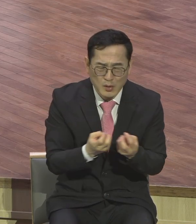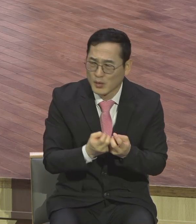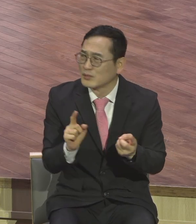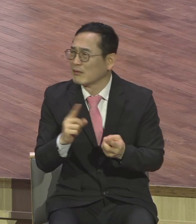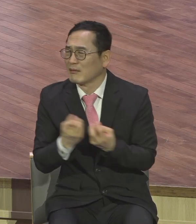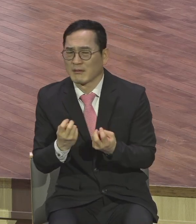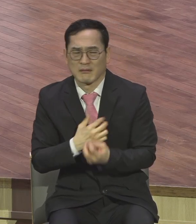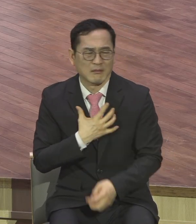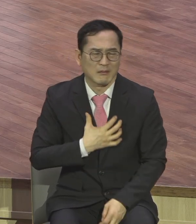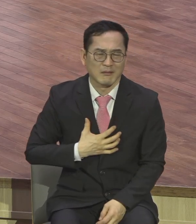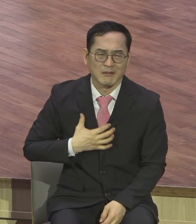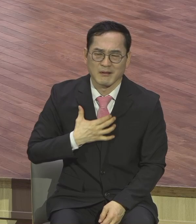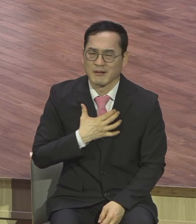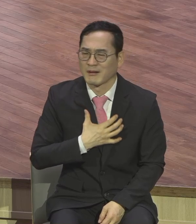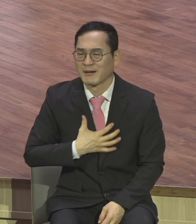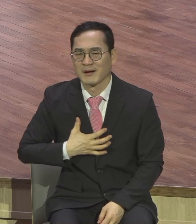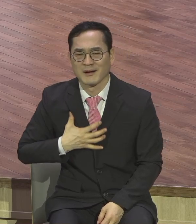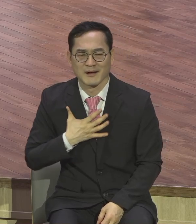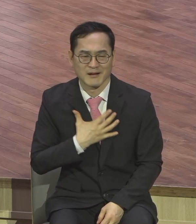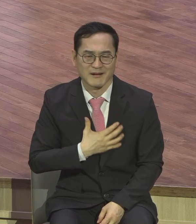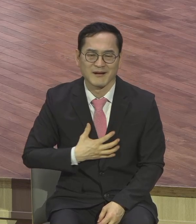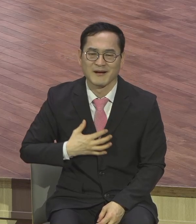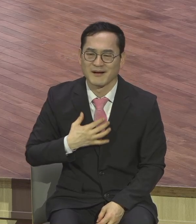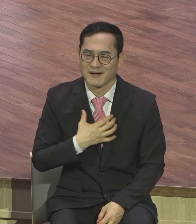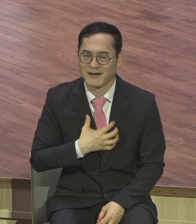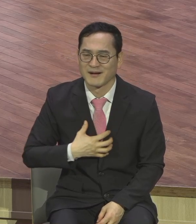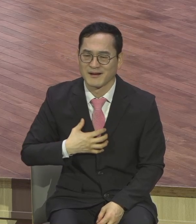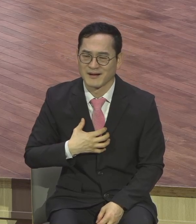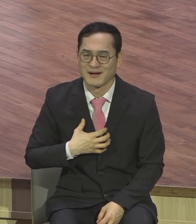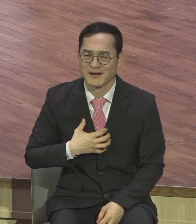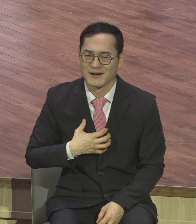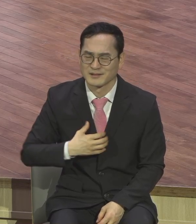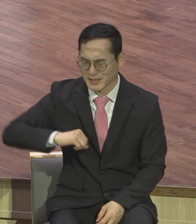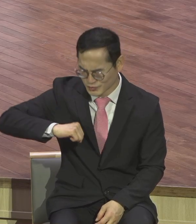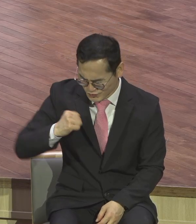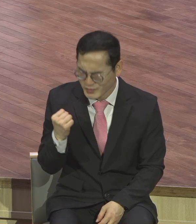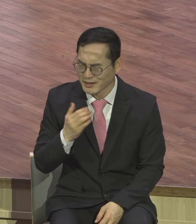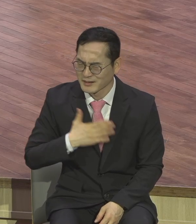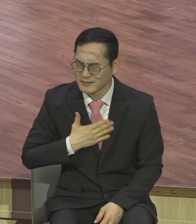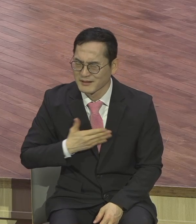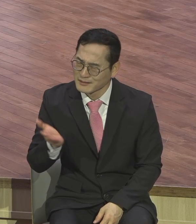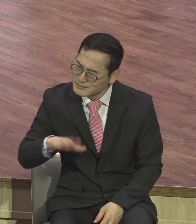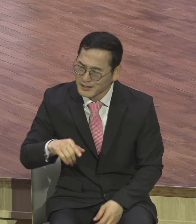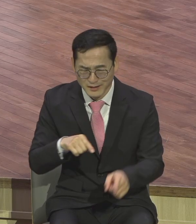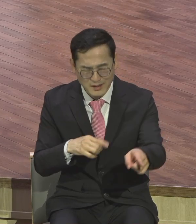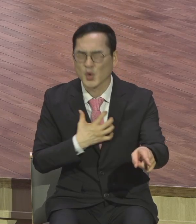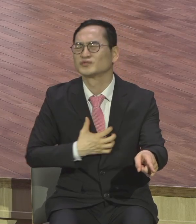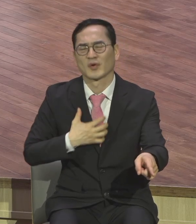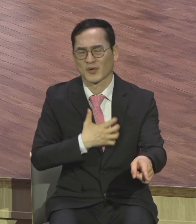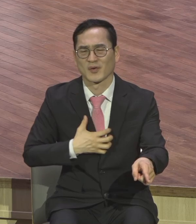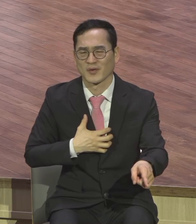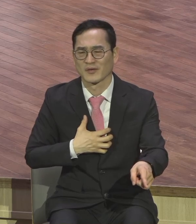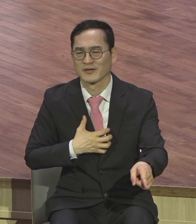맡기는 맡겼는데 순종을 하겠는데 어떻게 해요 자연스럽게 하나님 앞에 전해보다 더 간절히 기도하게 됐지요